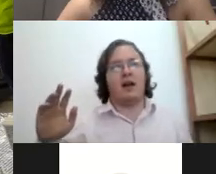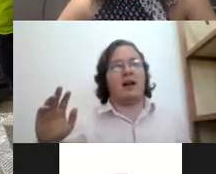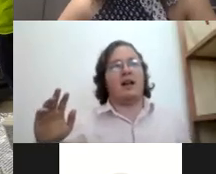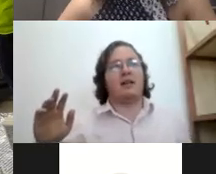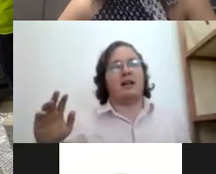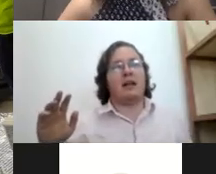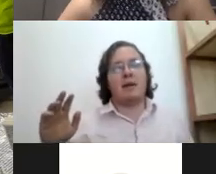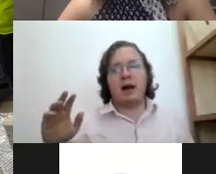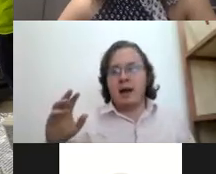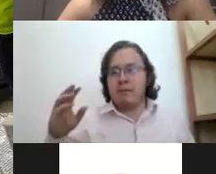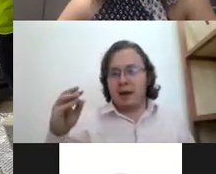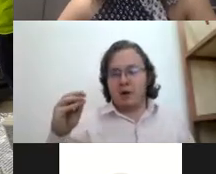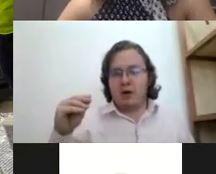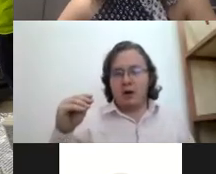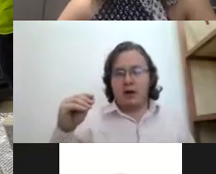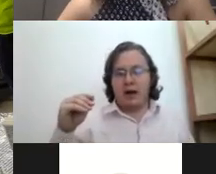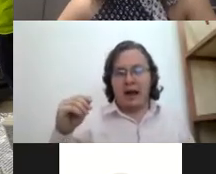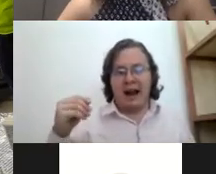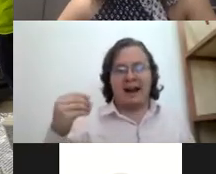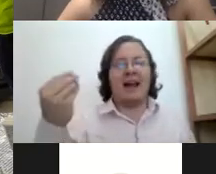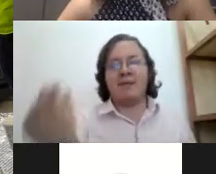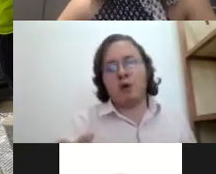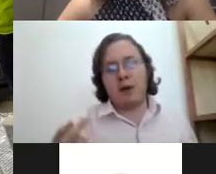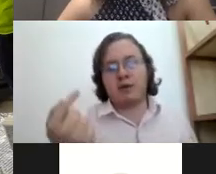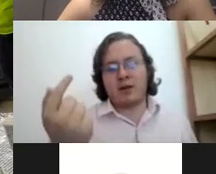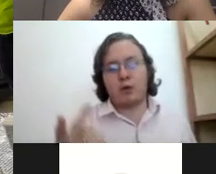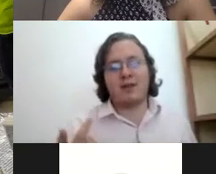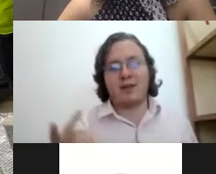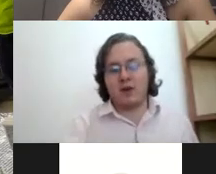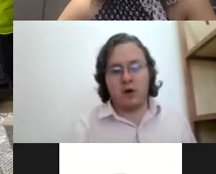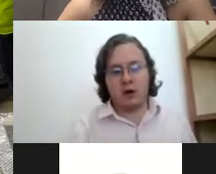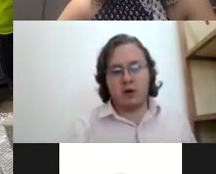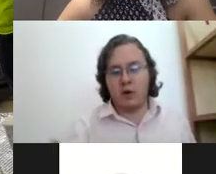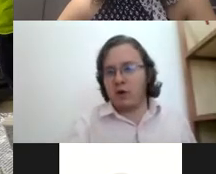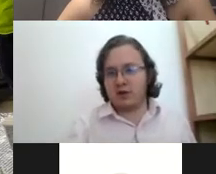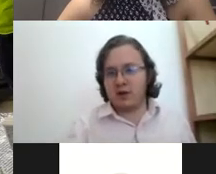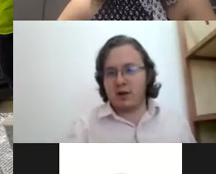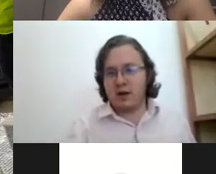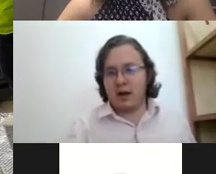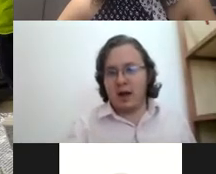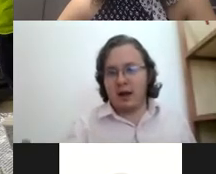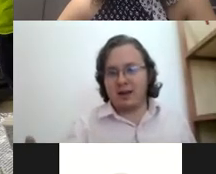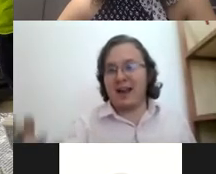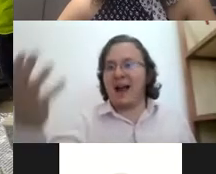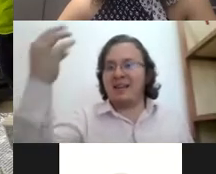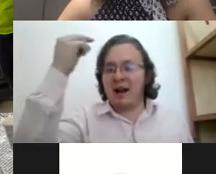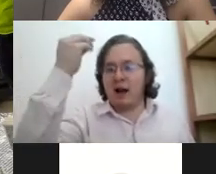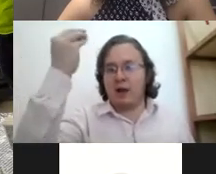el tema pero el que hayan por lo menos estado en una sesión o en dos ya entra en